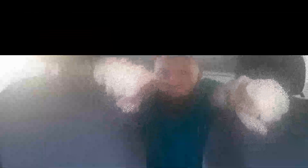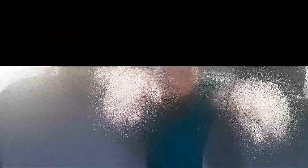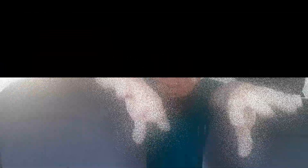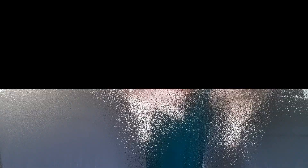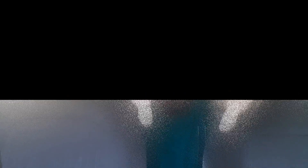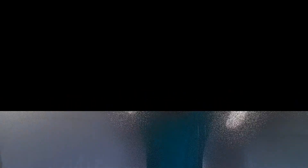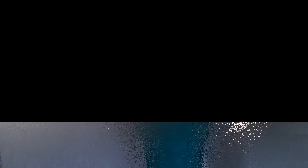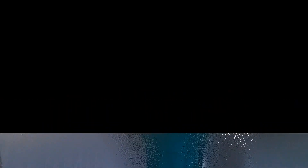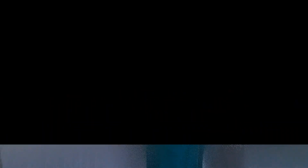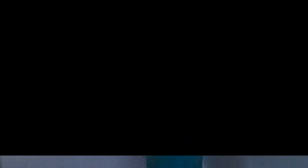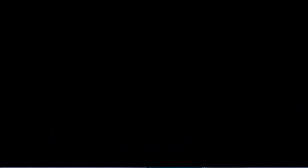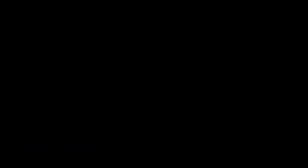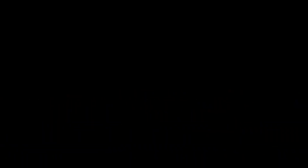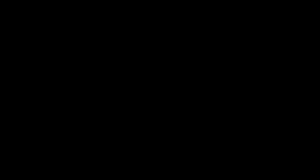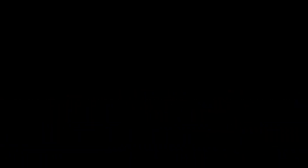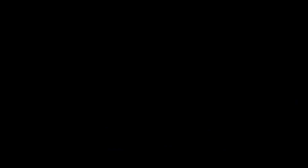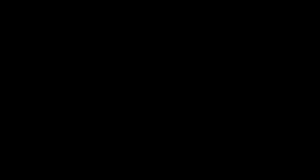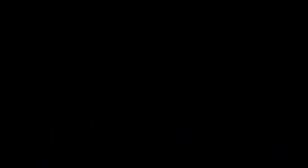Mh Legenda Zanotto